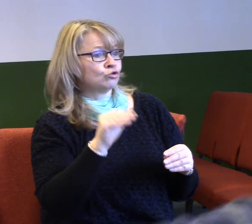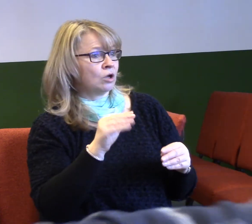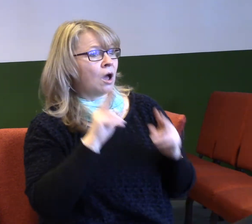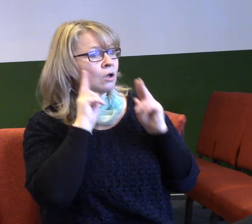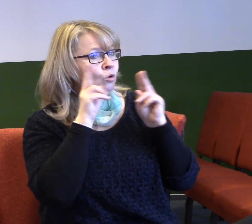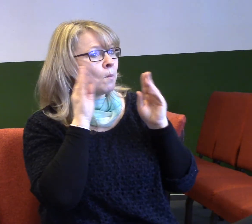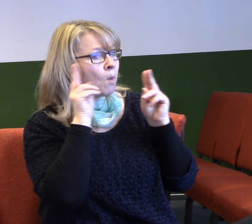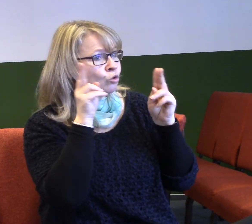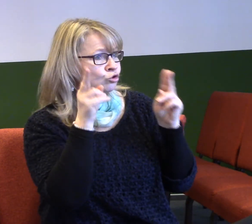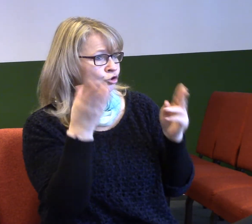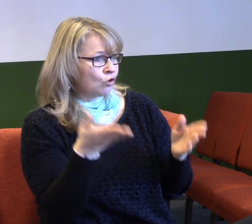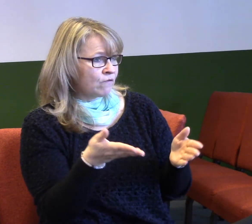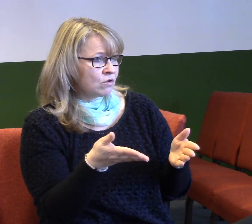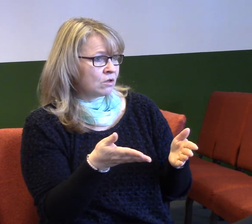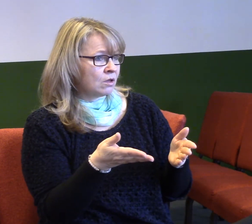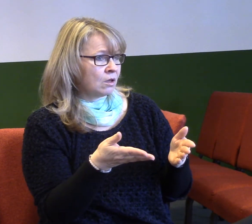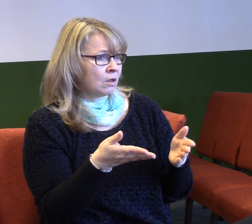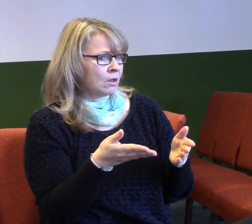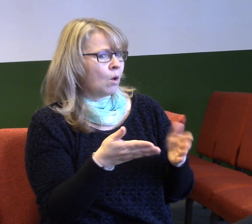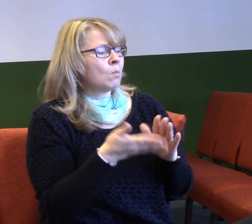tohle uděláme. Nebyl to Áron, nebyla to Miriam.